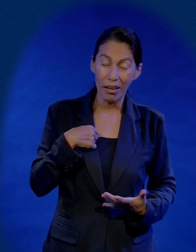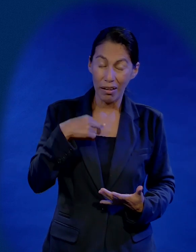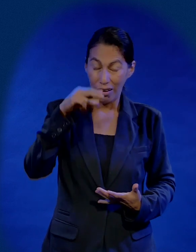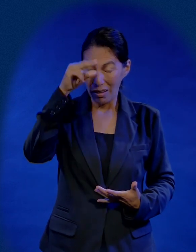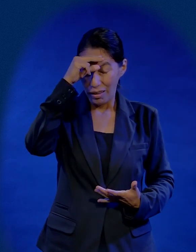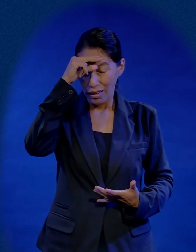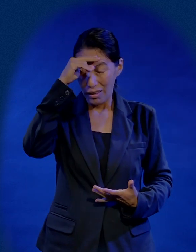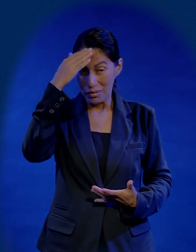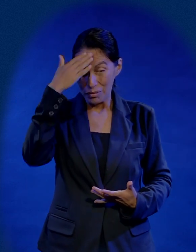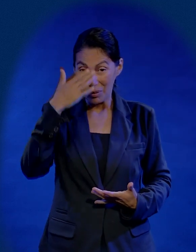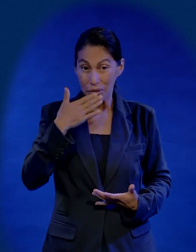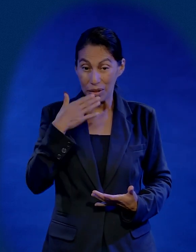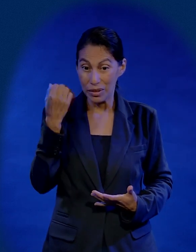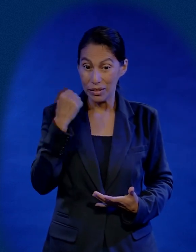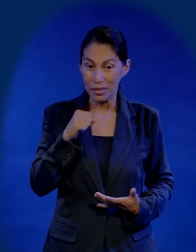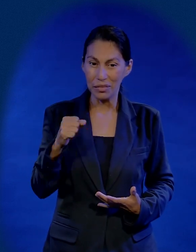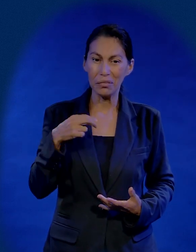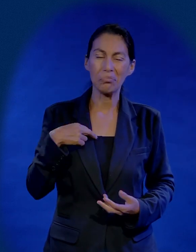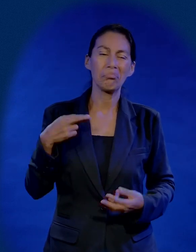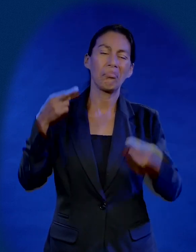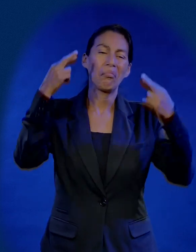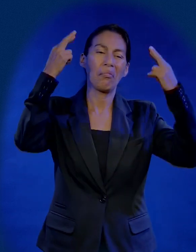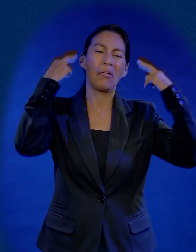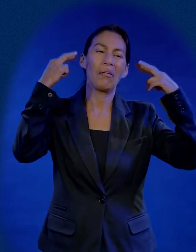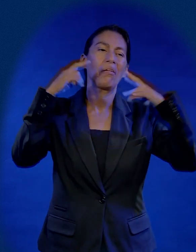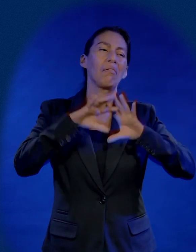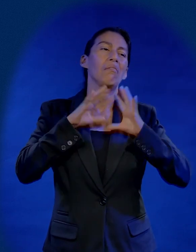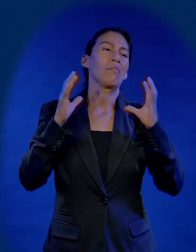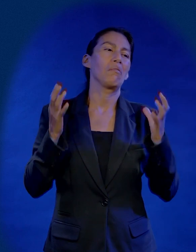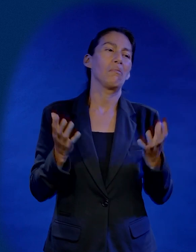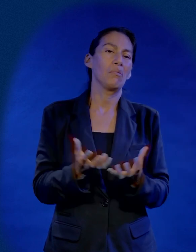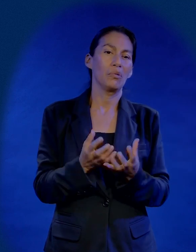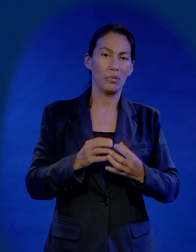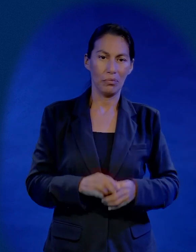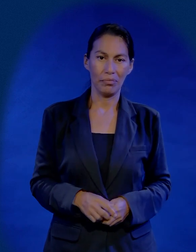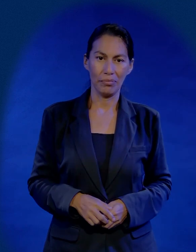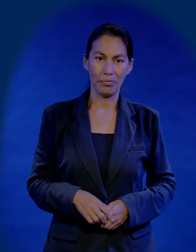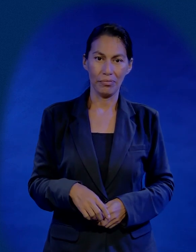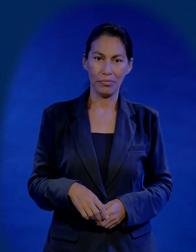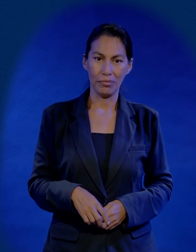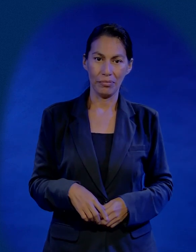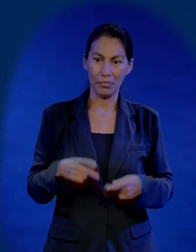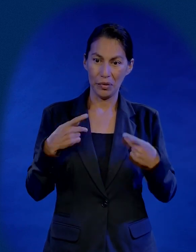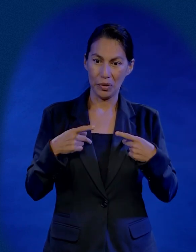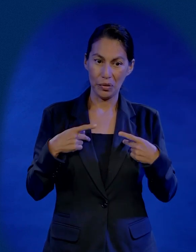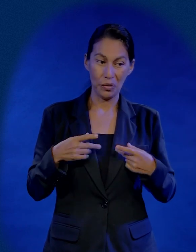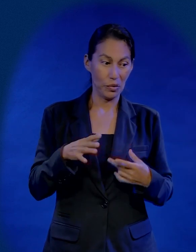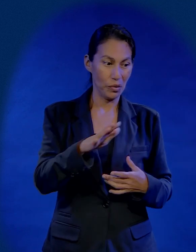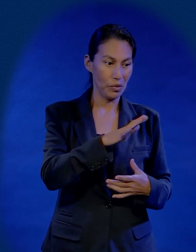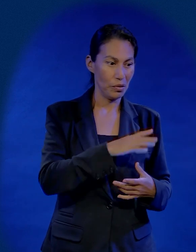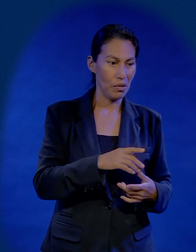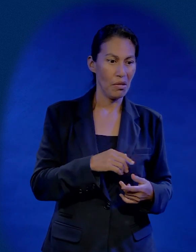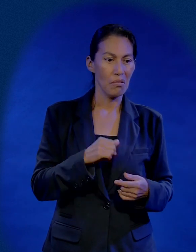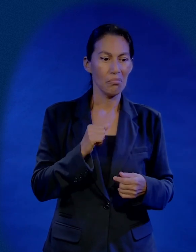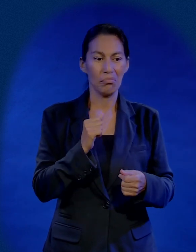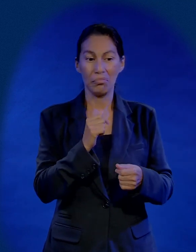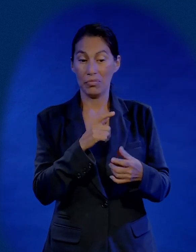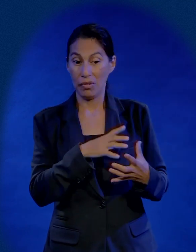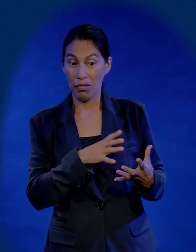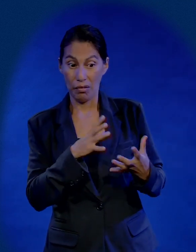a esta altura, con mi capacidad, sería el rey del mundo. Porque llevaría ejércitos a conquistar y los soldados que